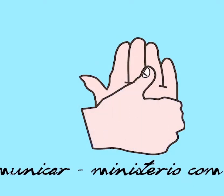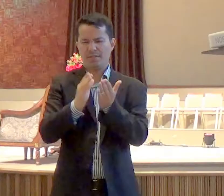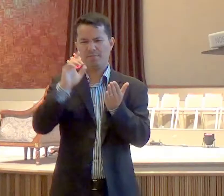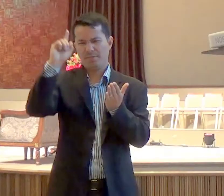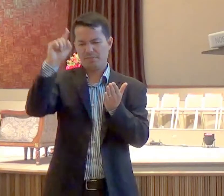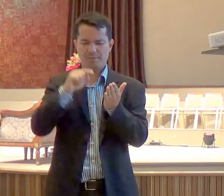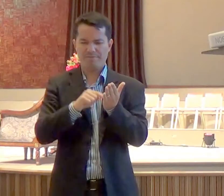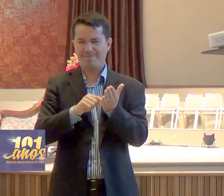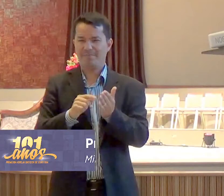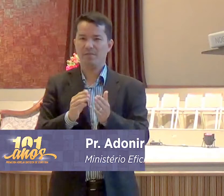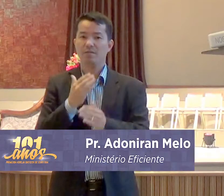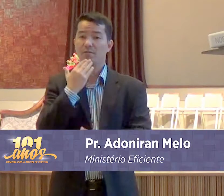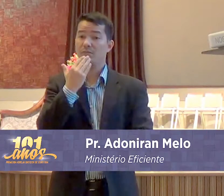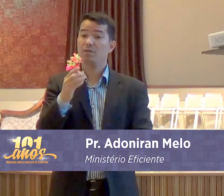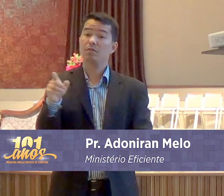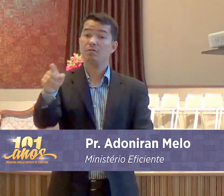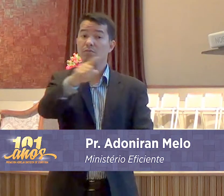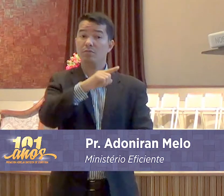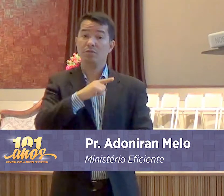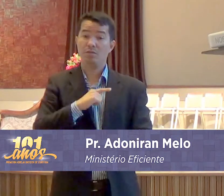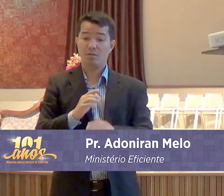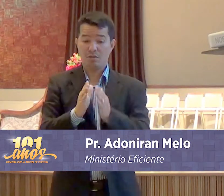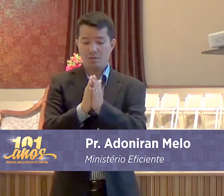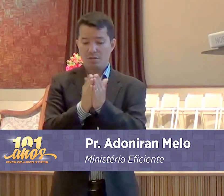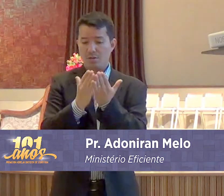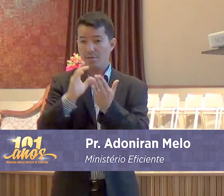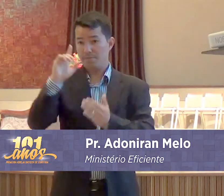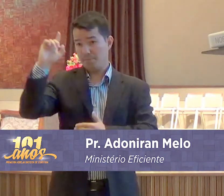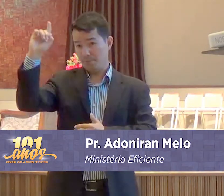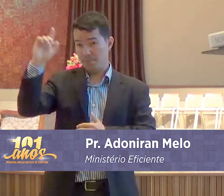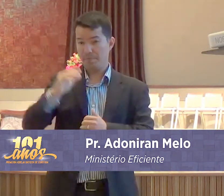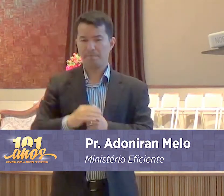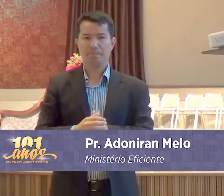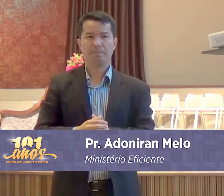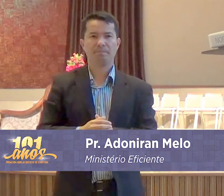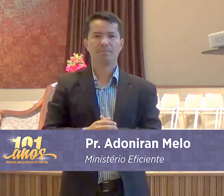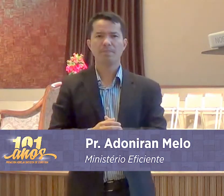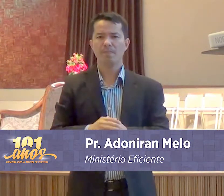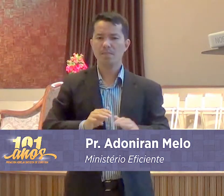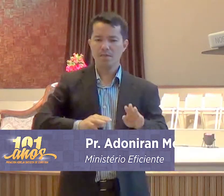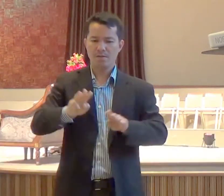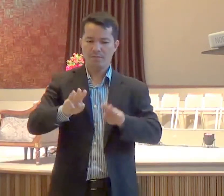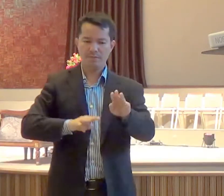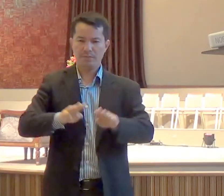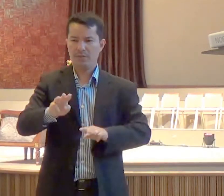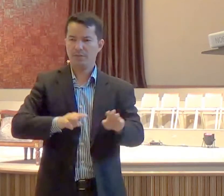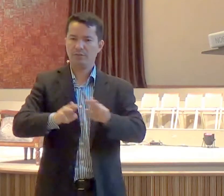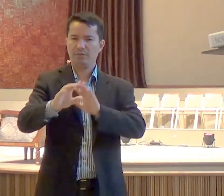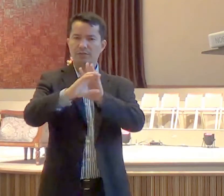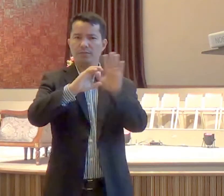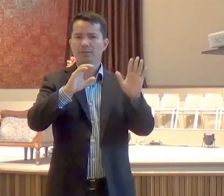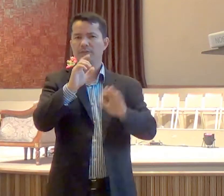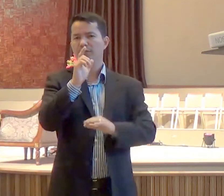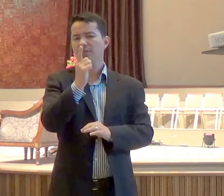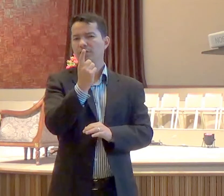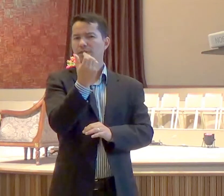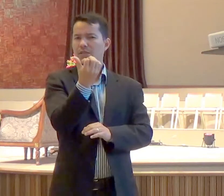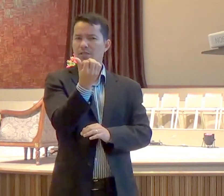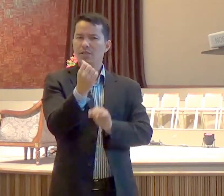Abra sua Bíblia, se você a tem ou se não tem, acompanhe conosco, em Marcos capítulo 16, versos 14